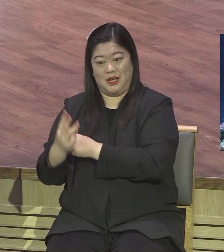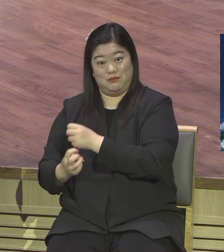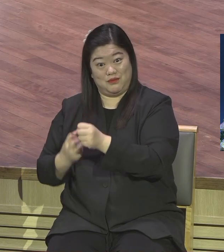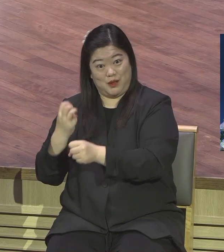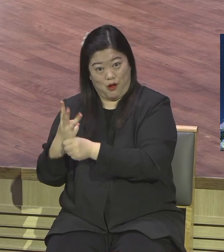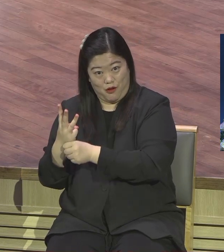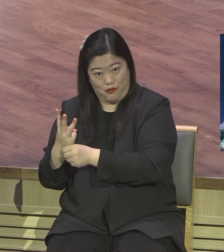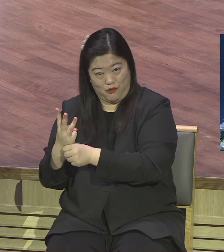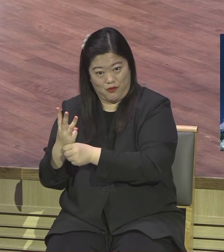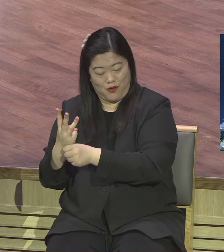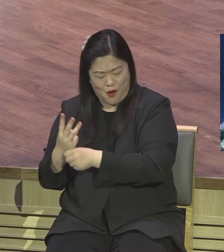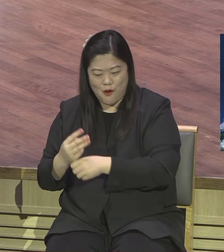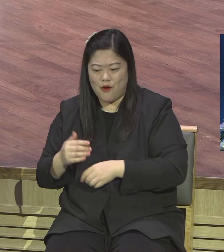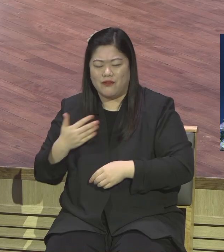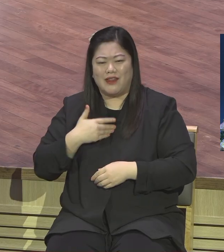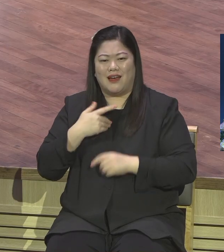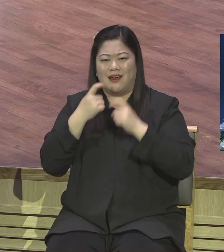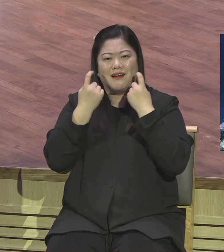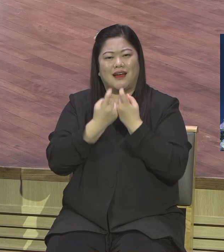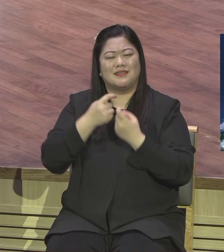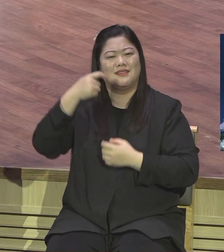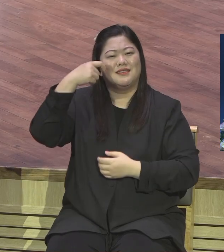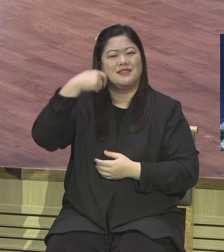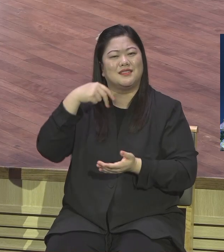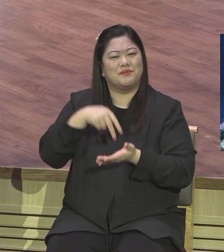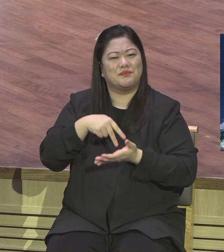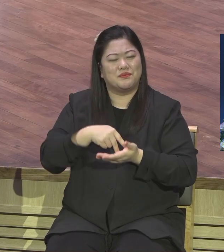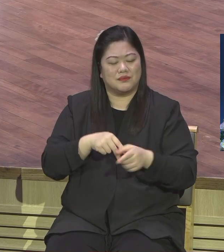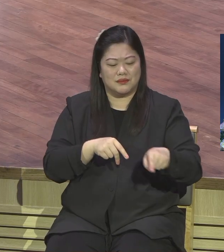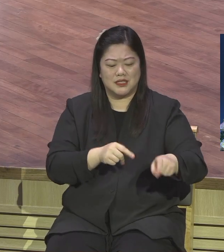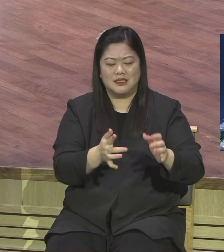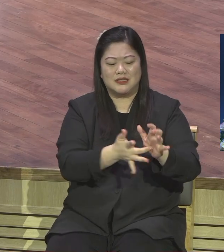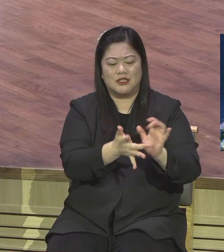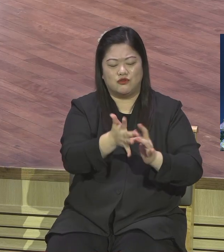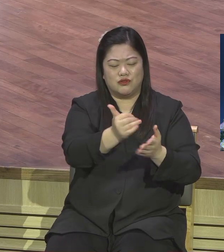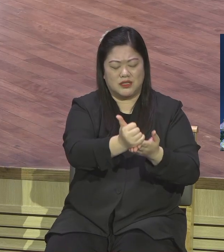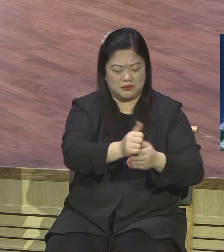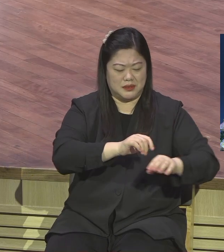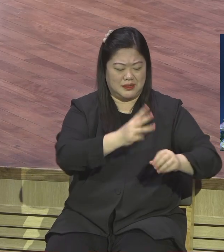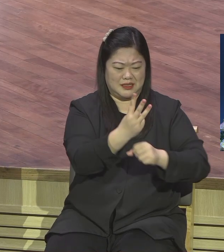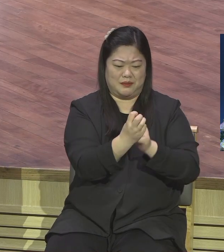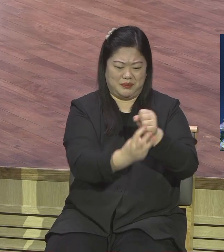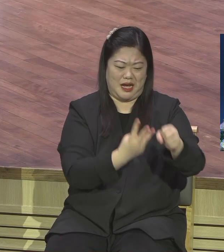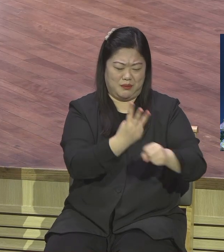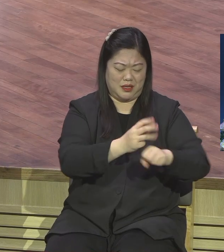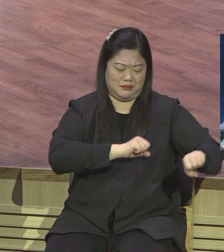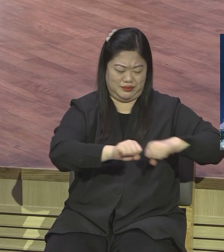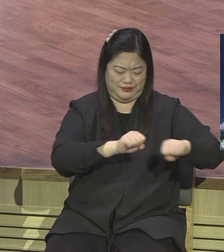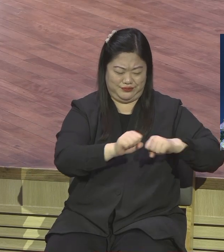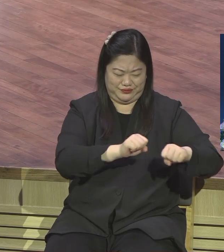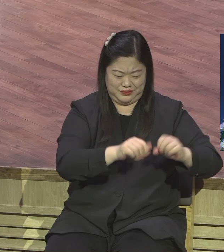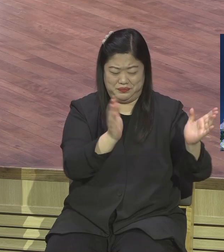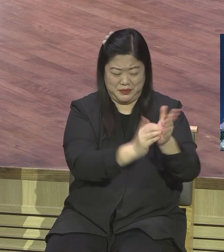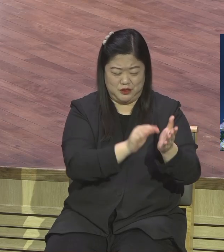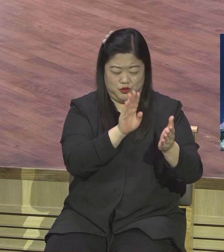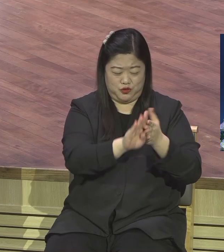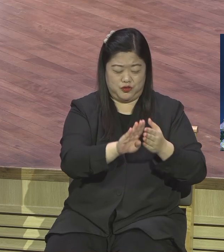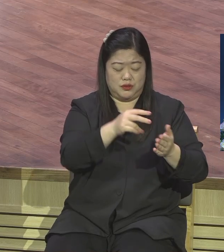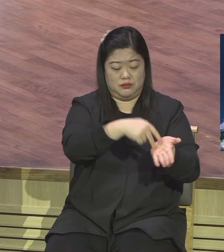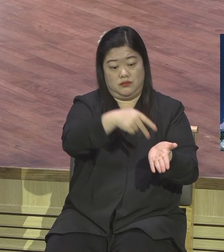우리가 그래서 그런지 33주년 이거는 좀 의미가 있는 영적으로